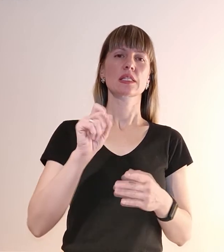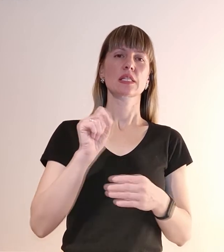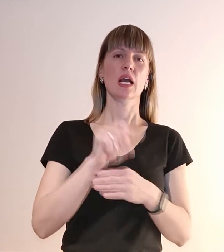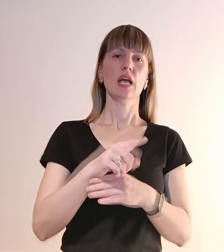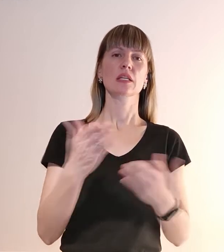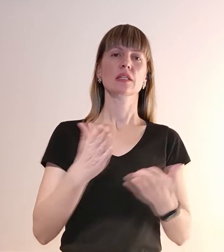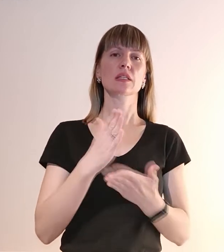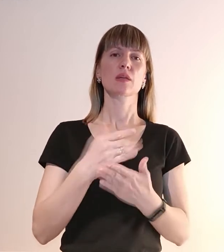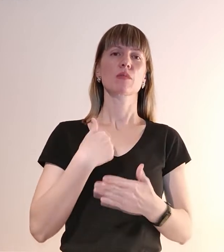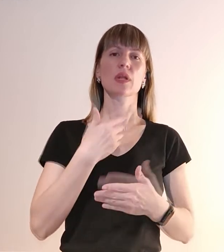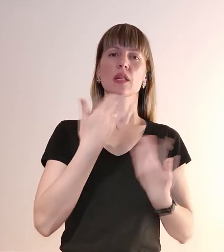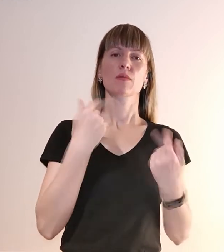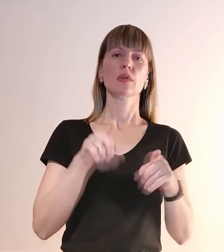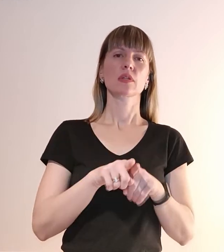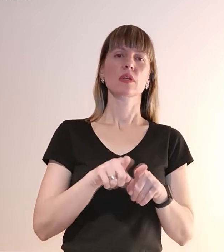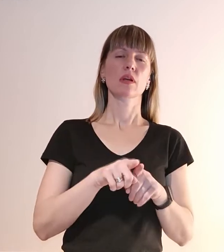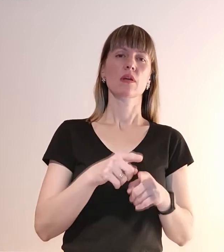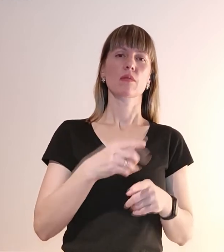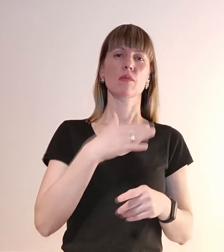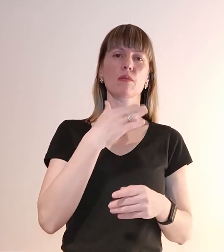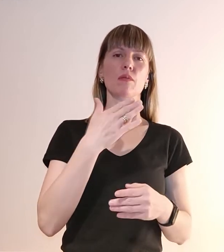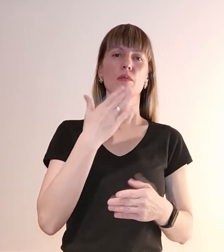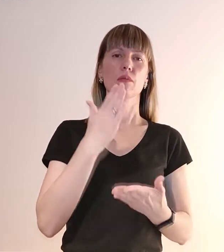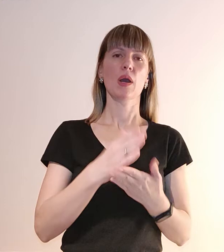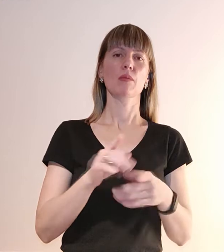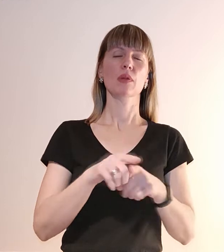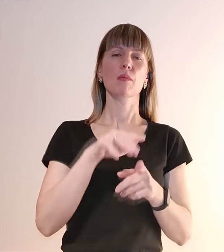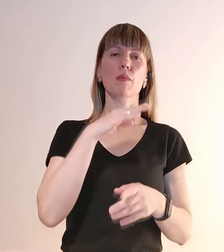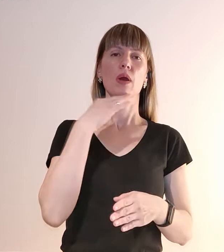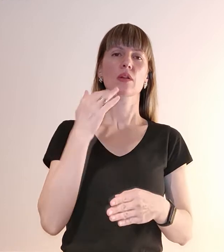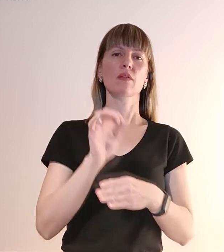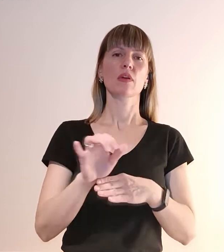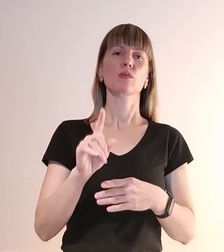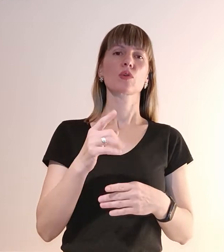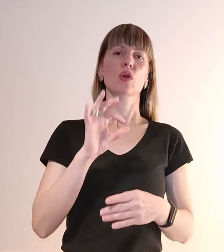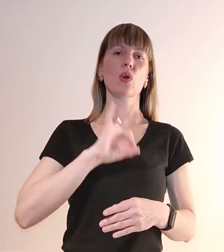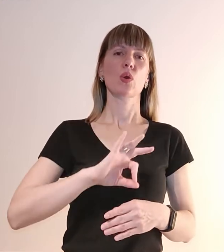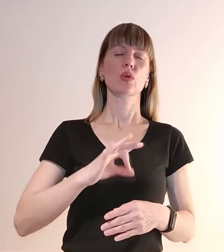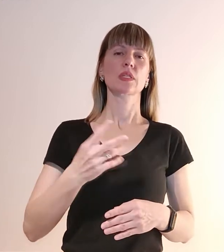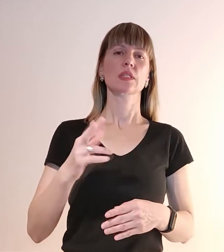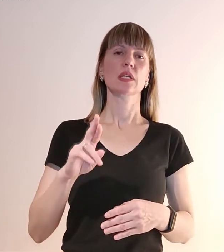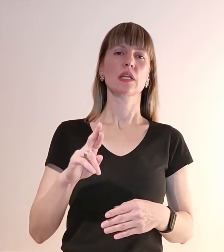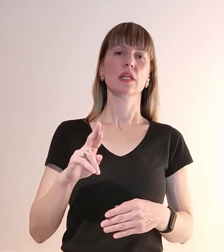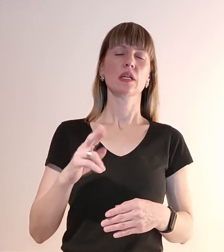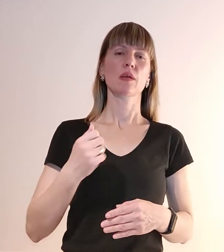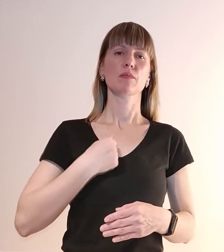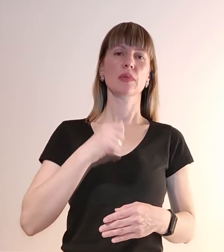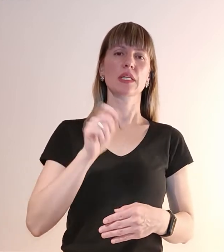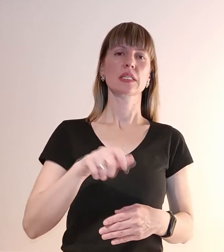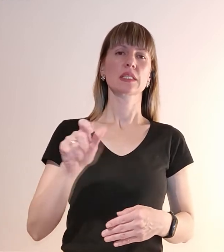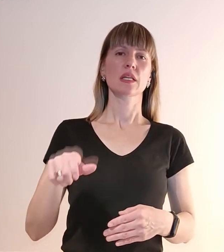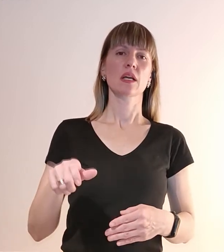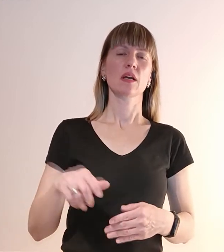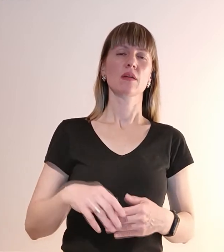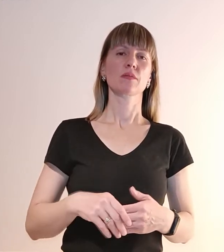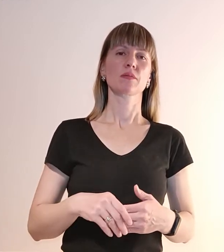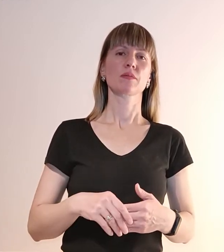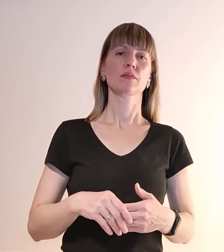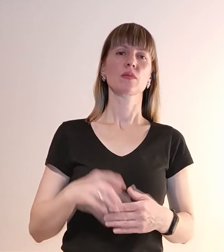багато виробляти. Чому він корисний для бійця? Тому що